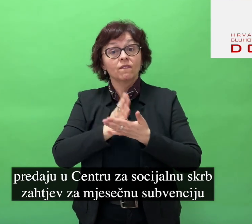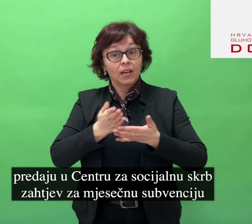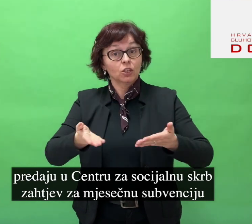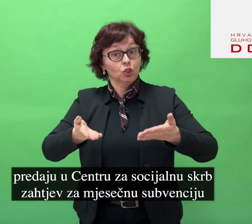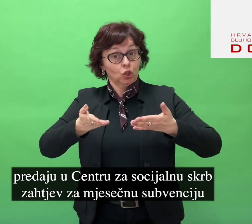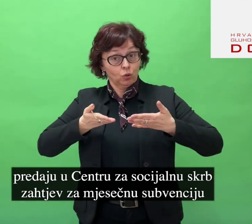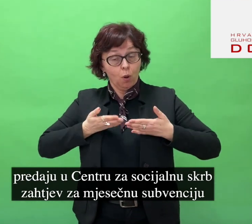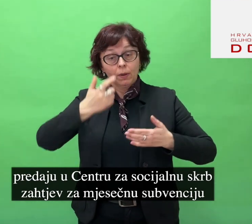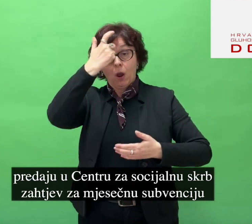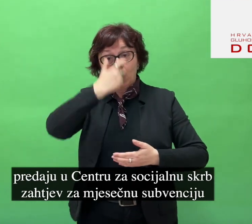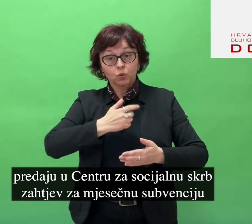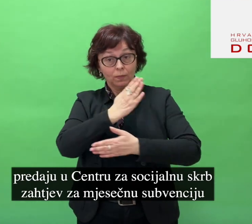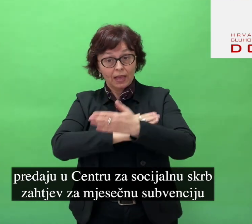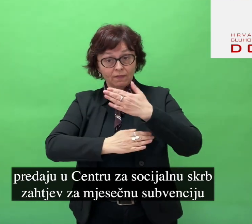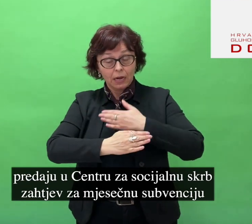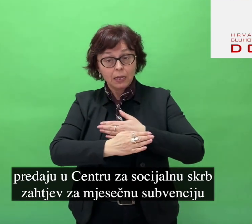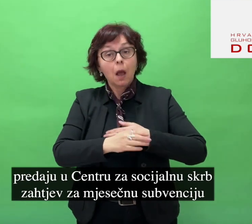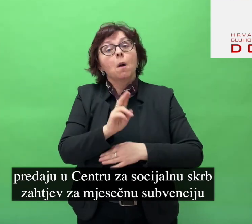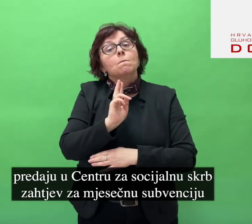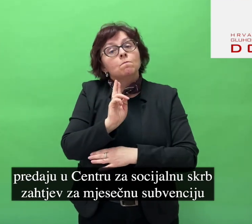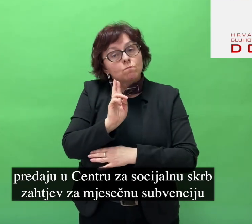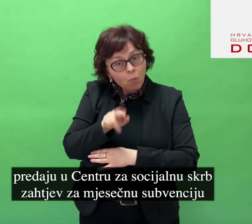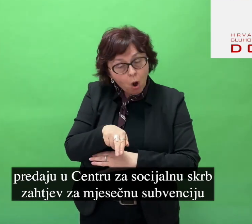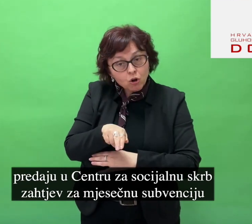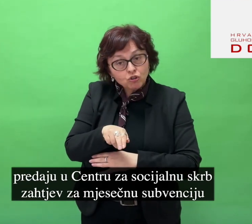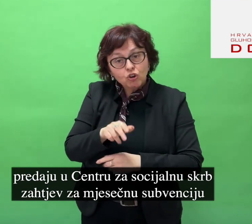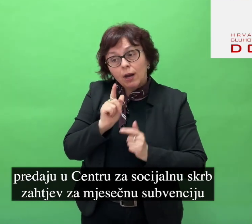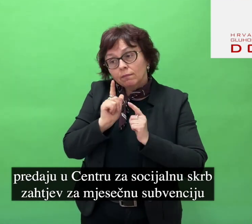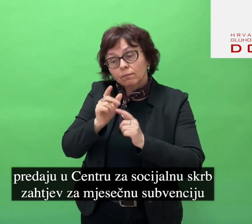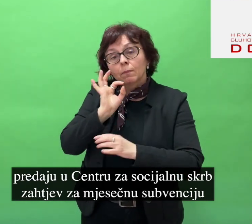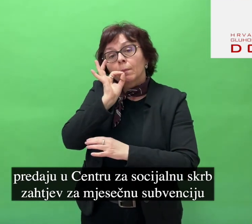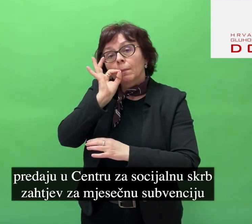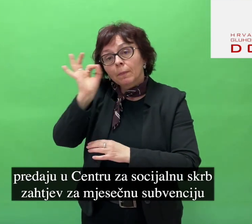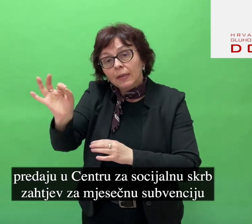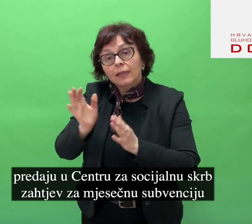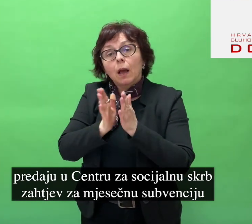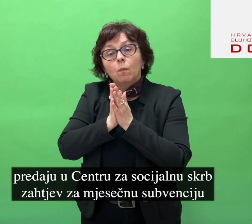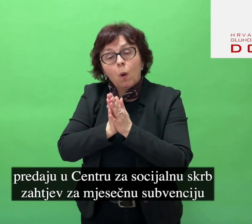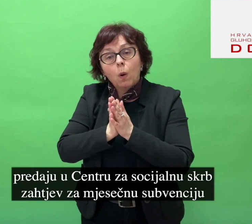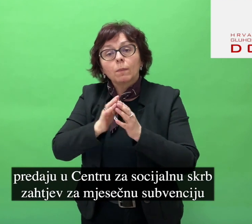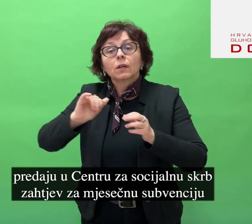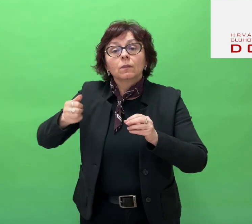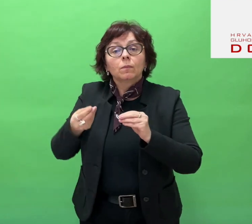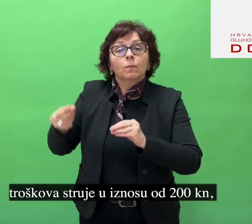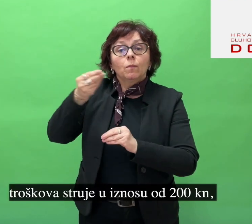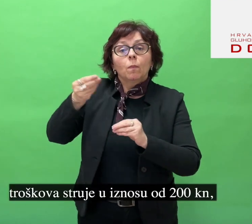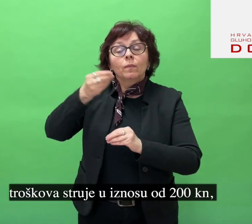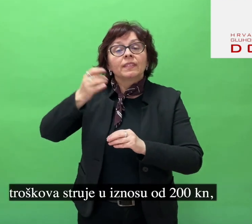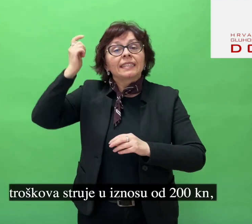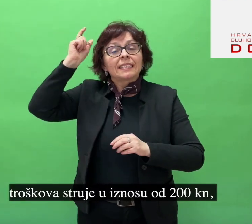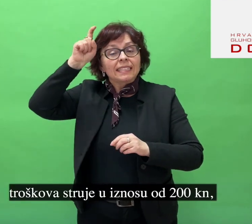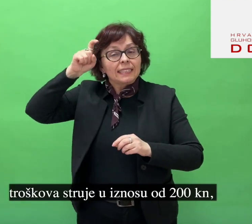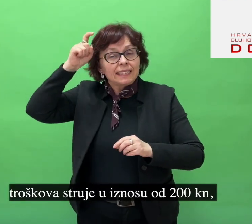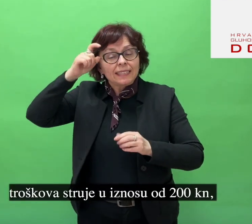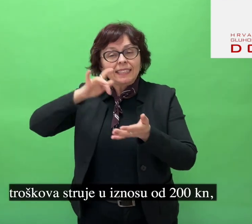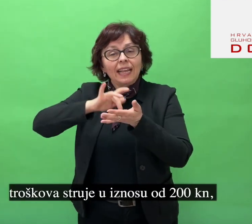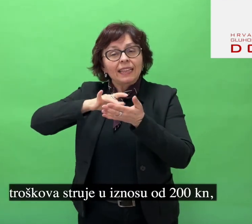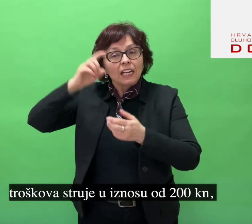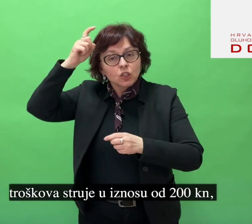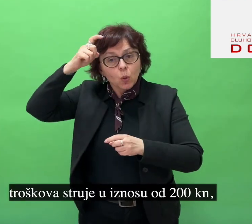da predaju u Centru za socijalnu skrb zahtjev za mjesečnu subvenciju troškova struje u iznosu od